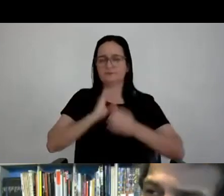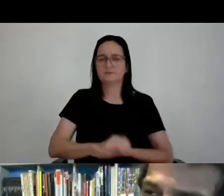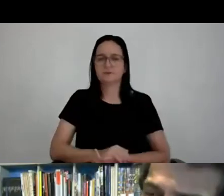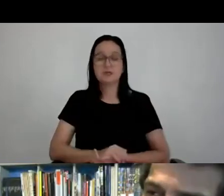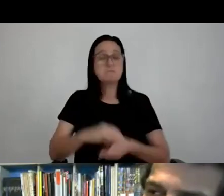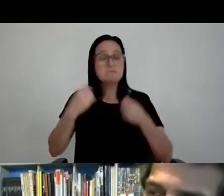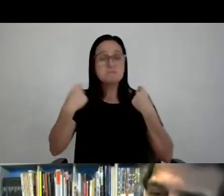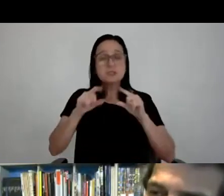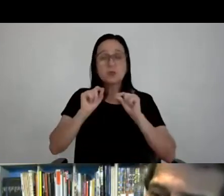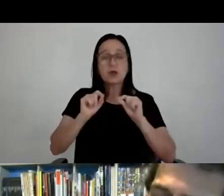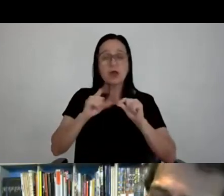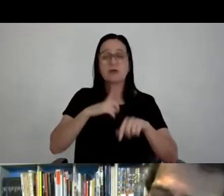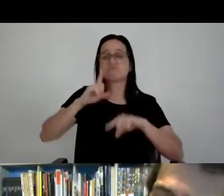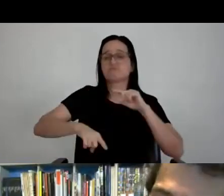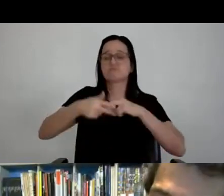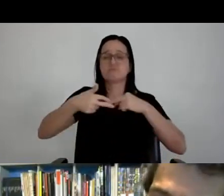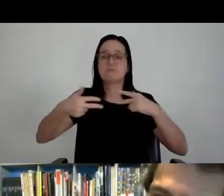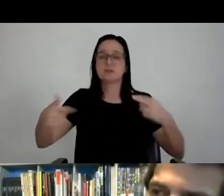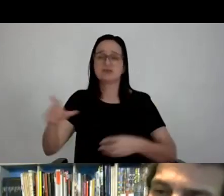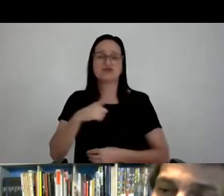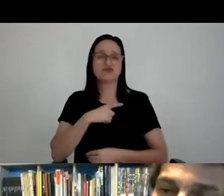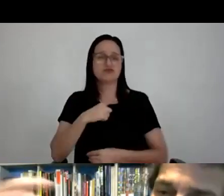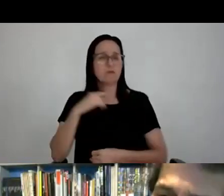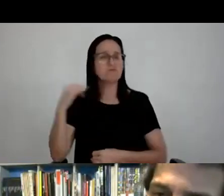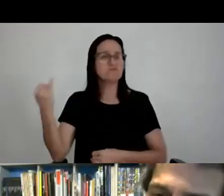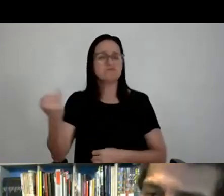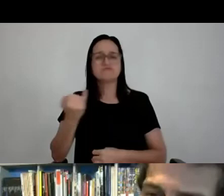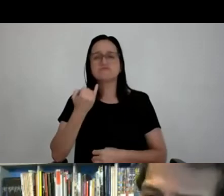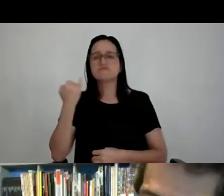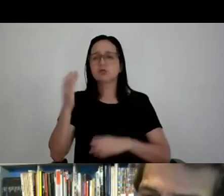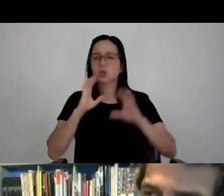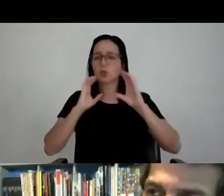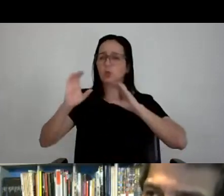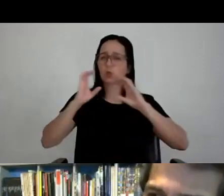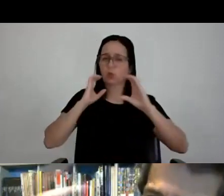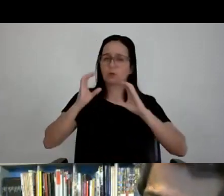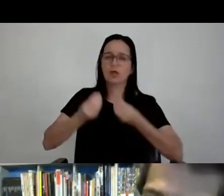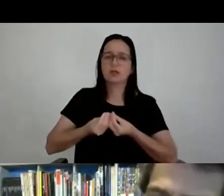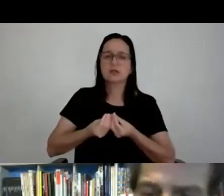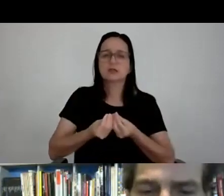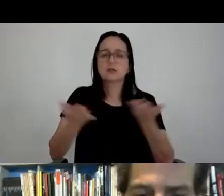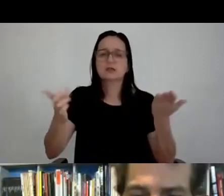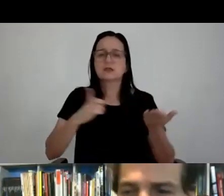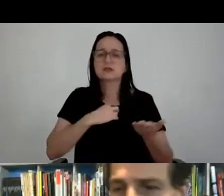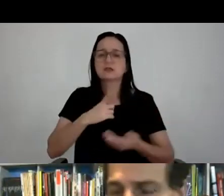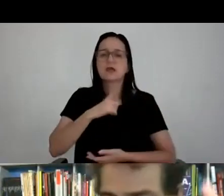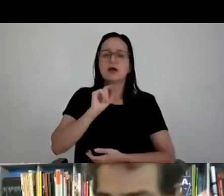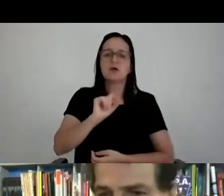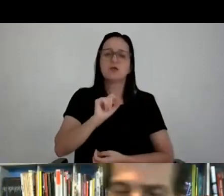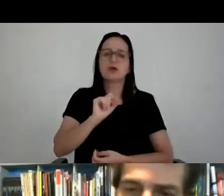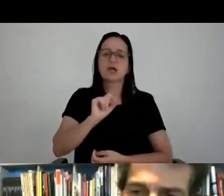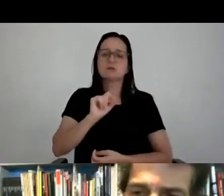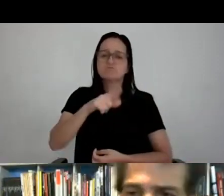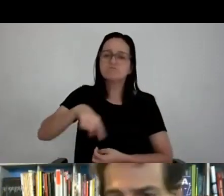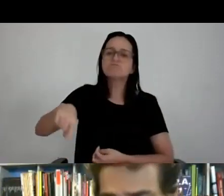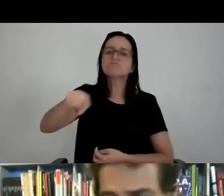que o nosso produto é um produto que ele pode gerar, deve gerar, deve retratar, não só arte e função, porque